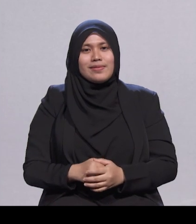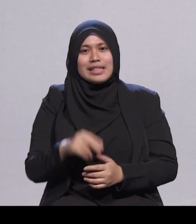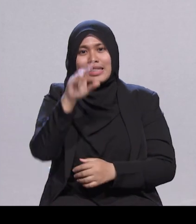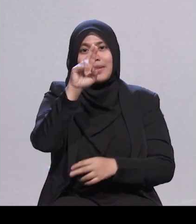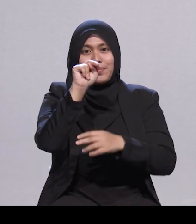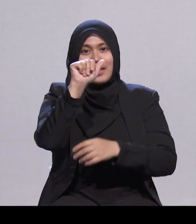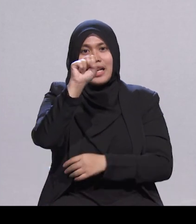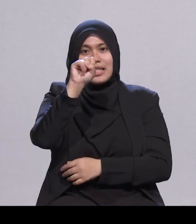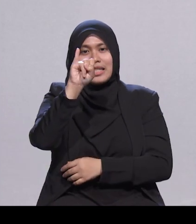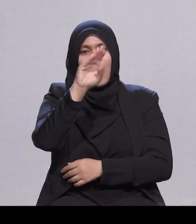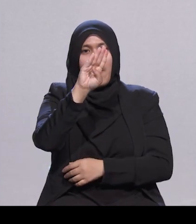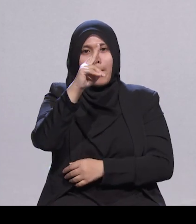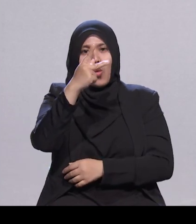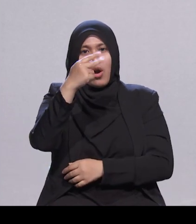Tetapi, tidak terus terkam.